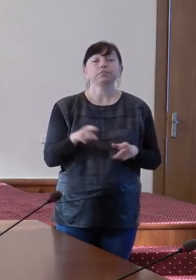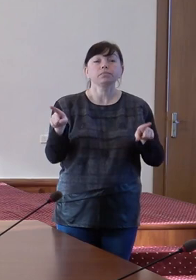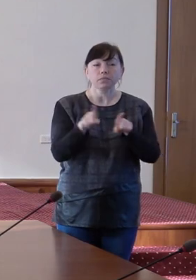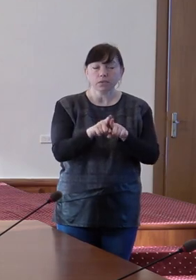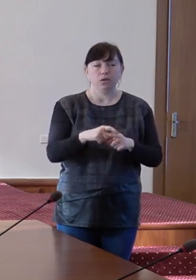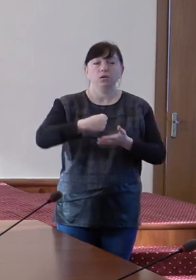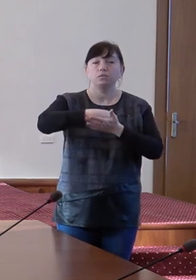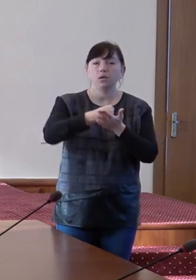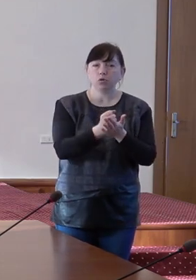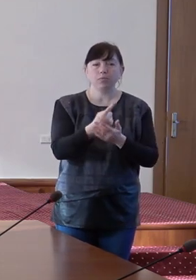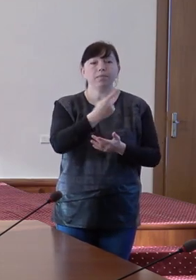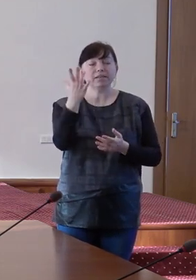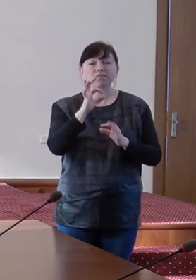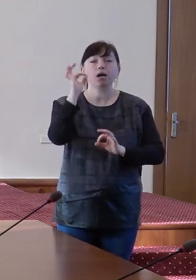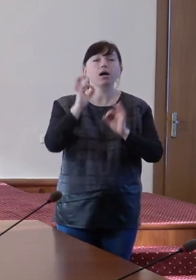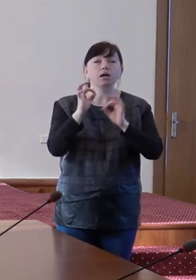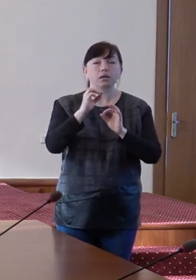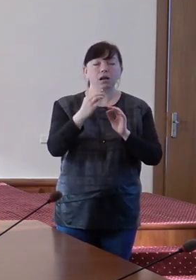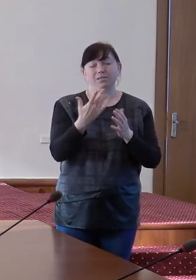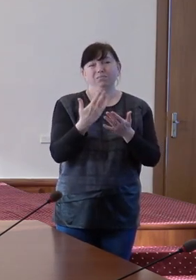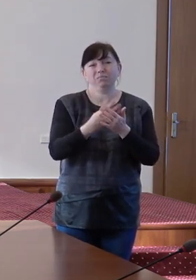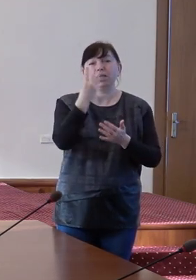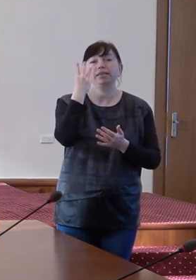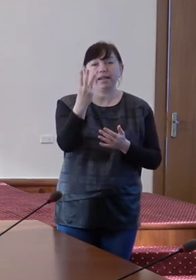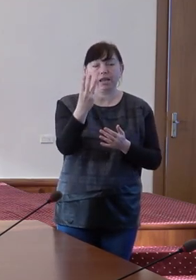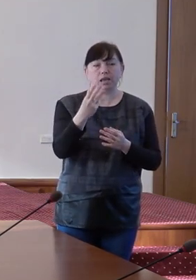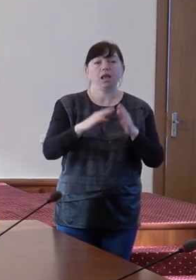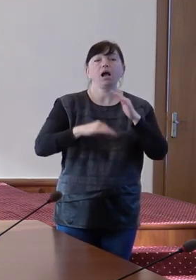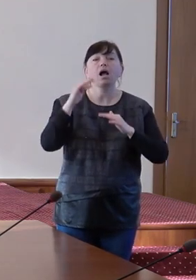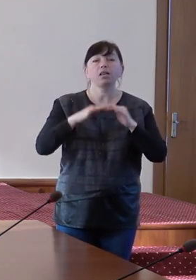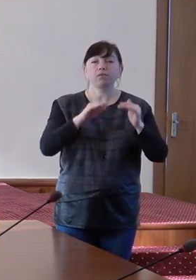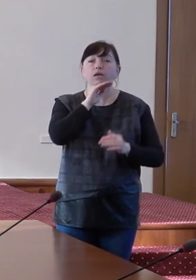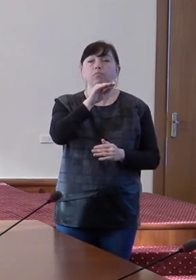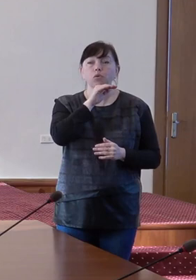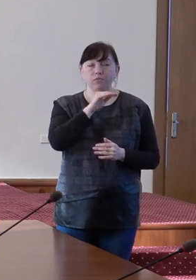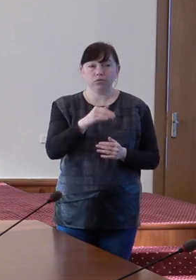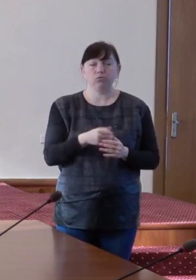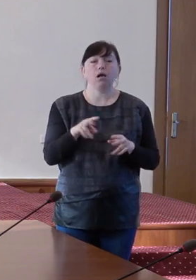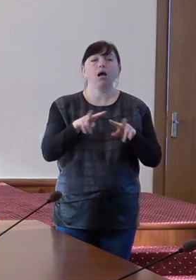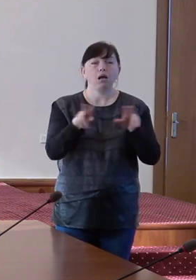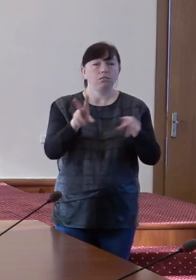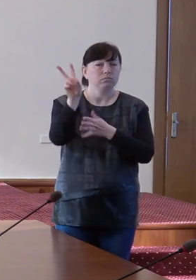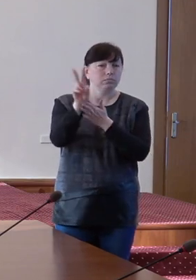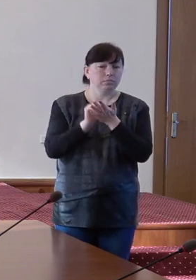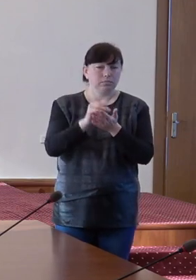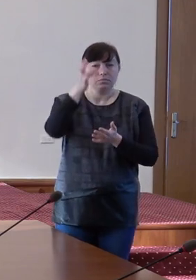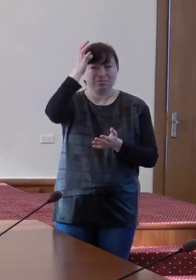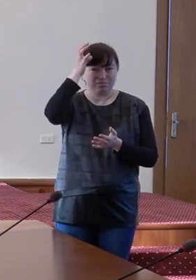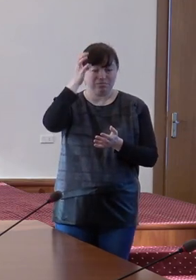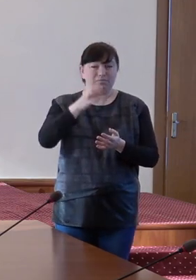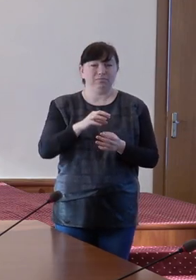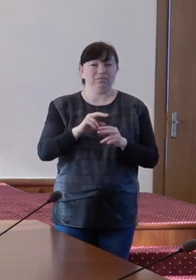aprobăm câteva grade, trei cel mai probabil, de calificare profesională după modelul sistemului educațional